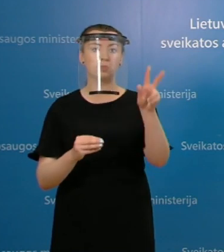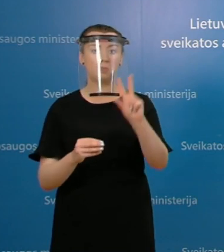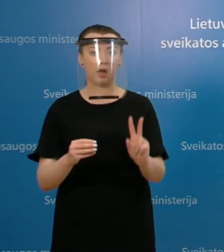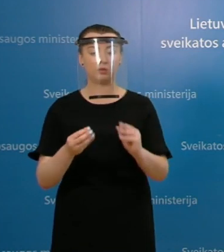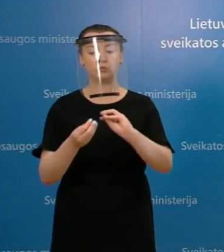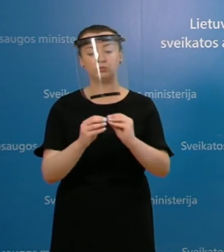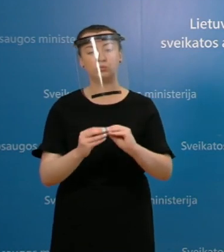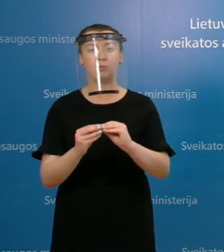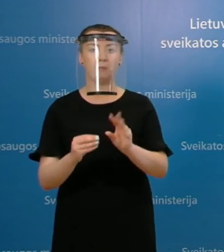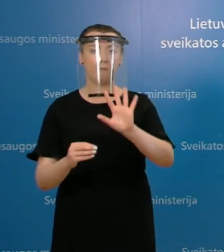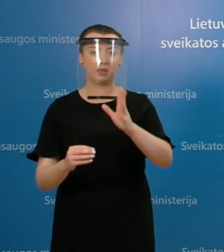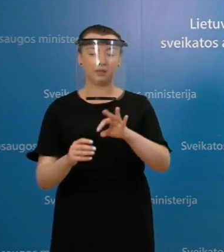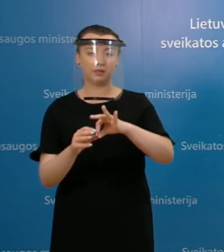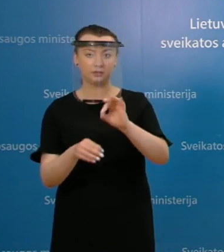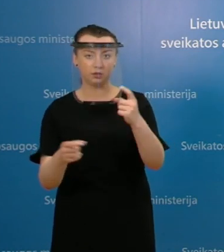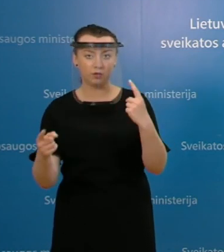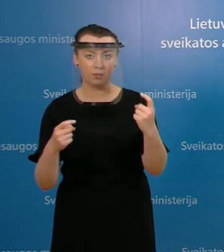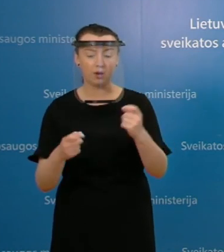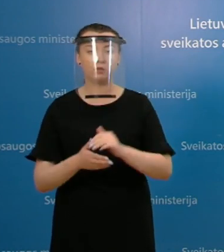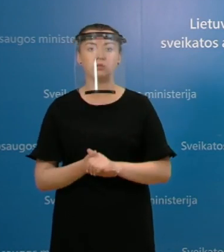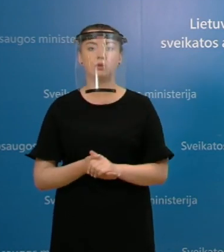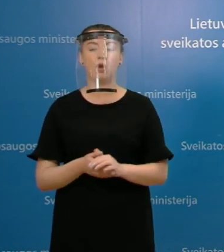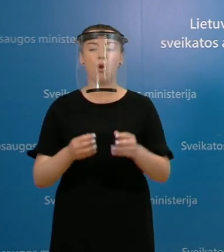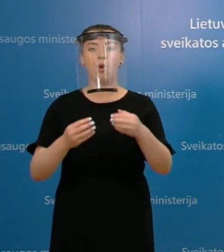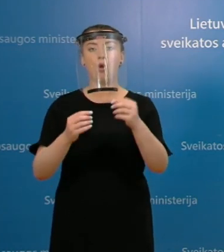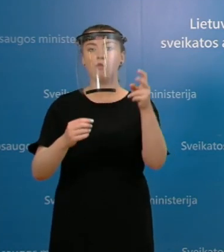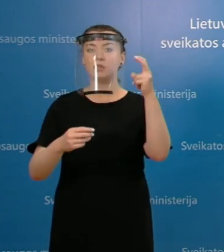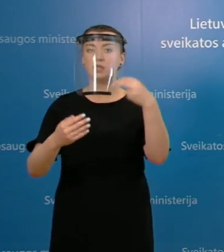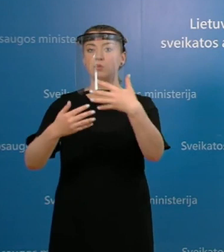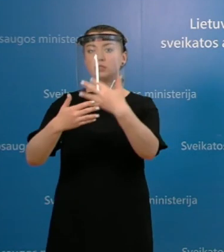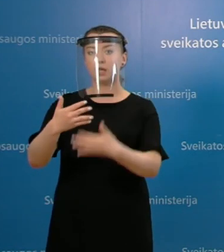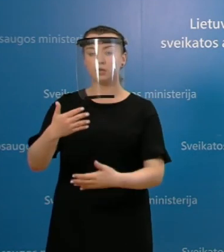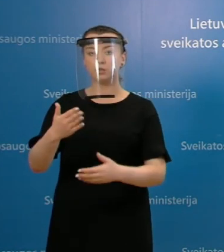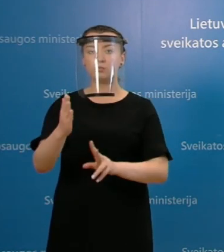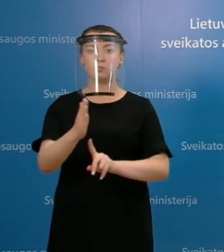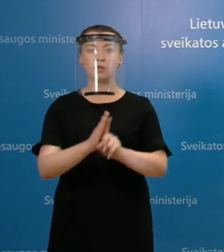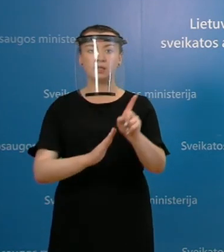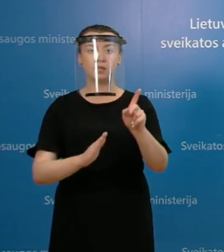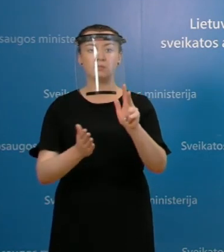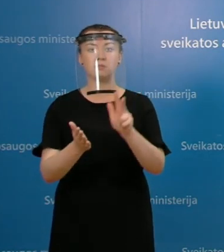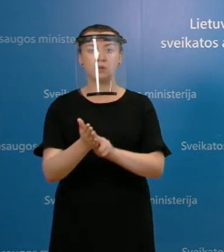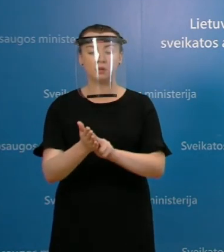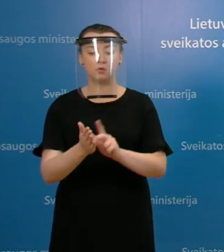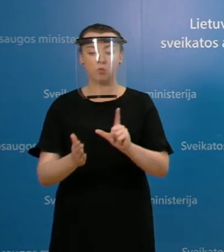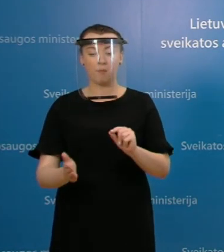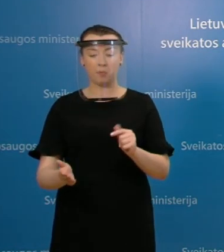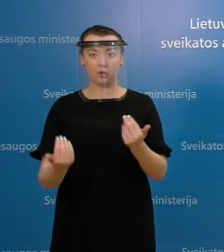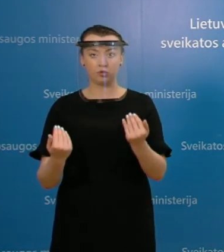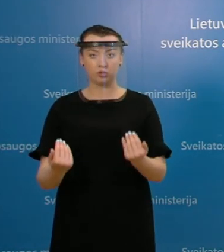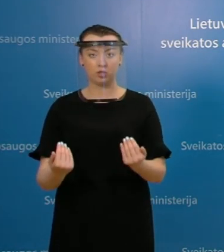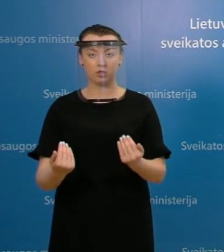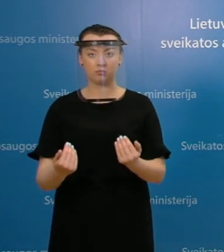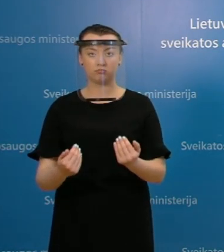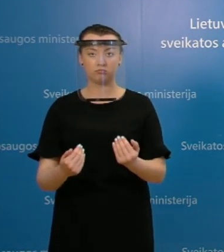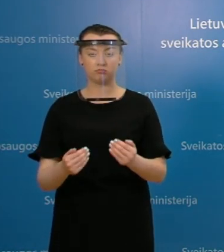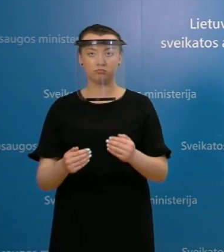penktadienį, o pats šalių sąrašas įsigalios nuo pirmadienio ir galios visą savaitę